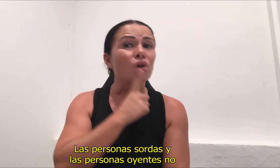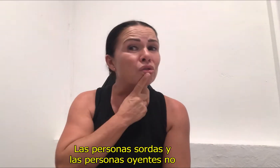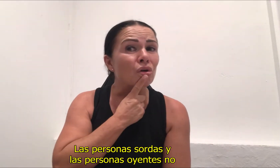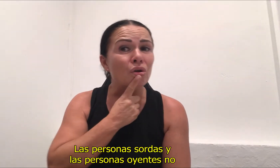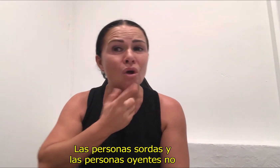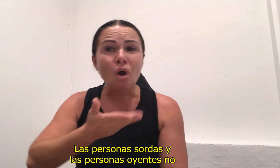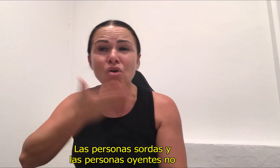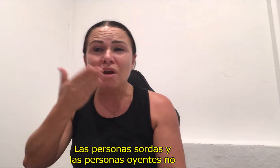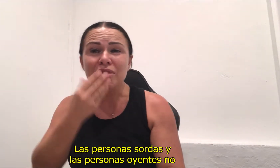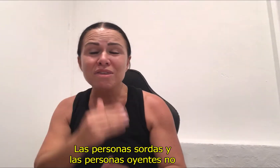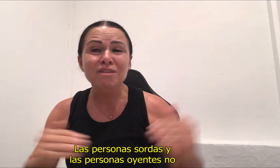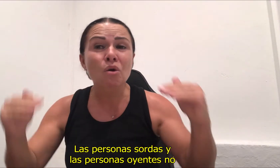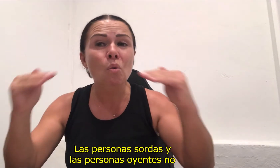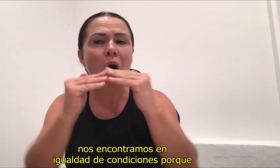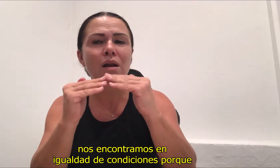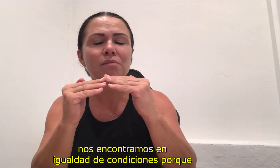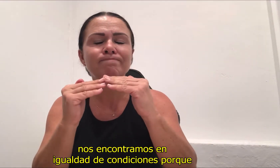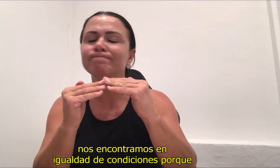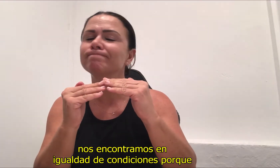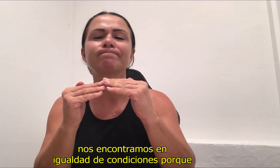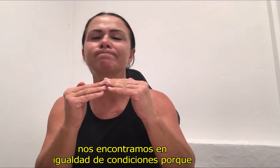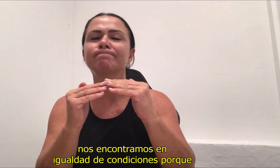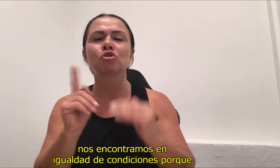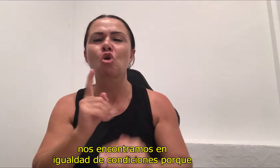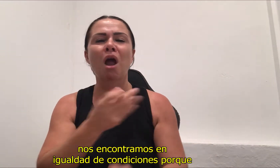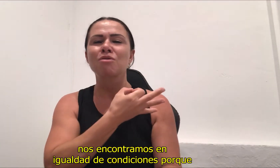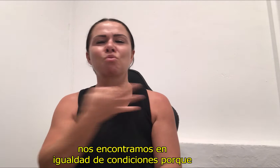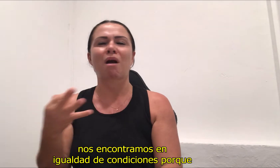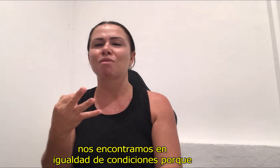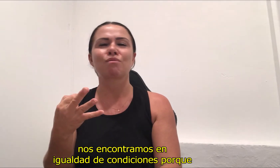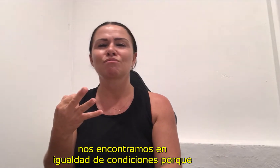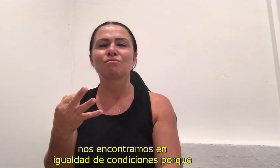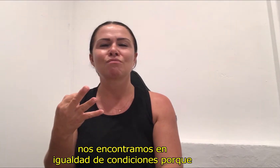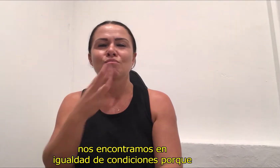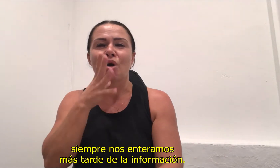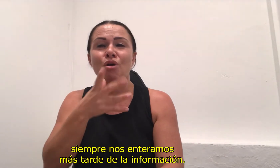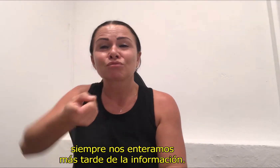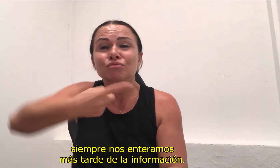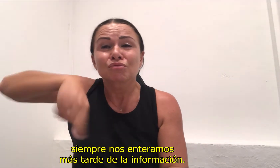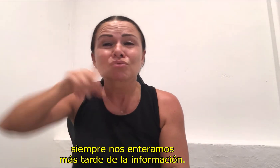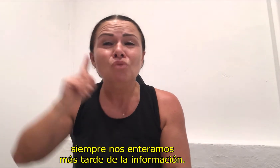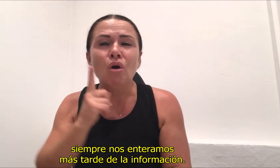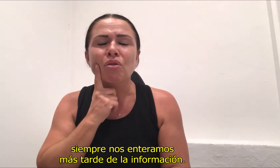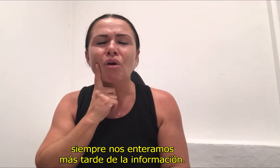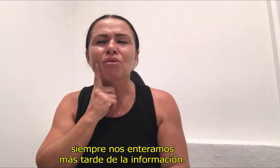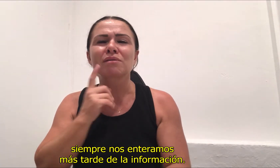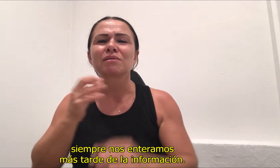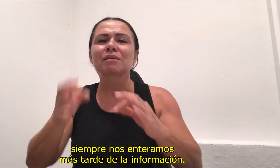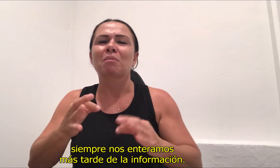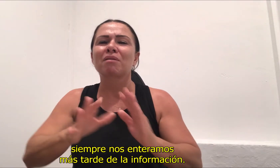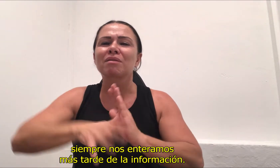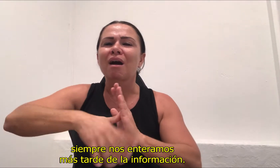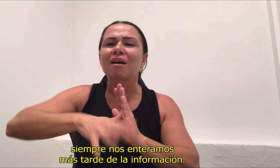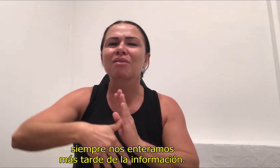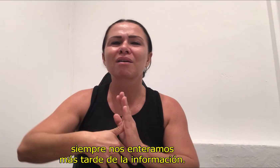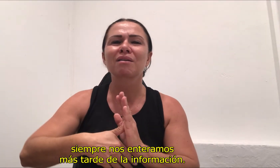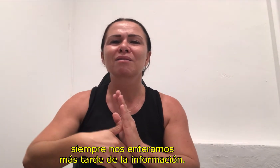Las personas sordas y las personas oyentes no nos encontramos en igualdad de condiciones porque siempre nos enteramos más tarde de la